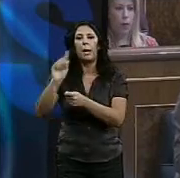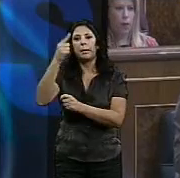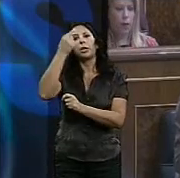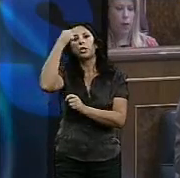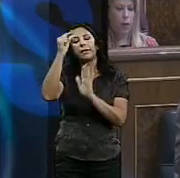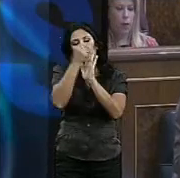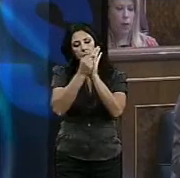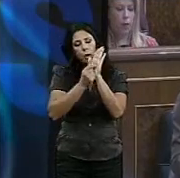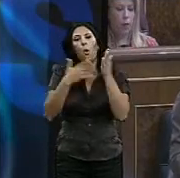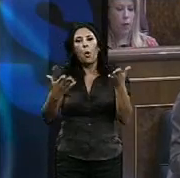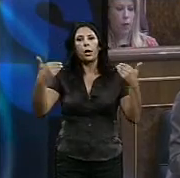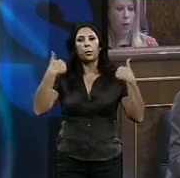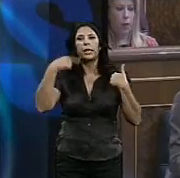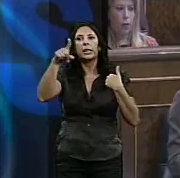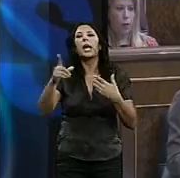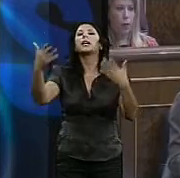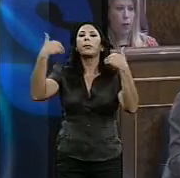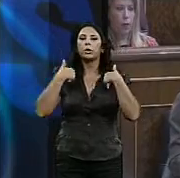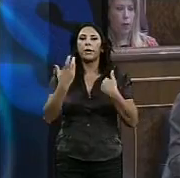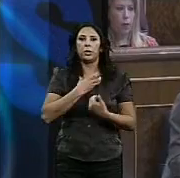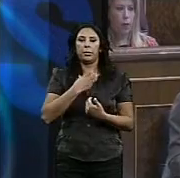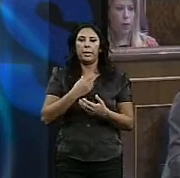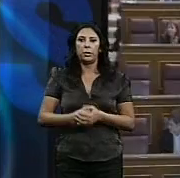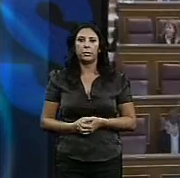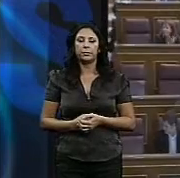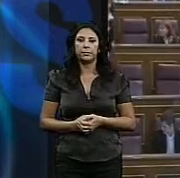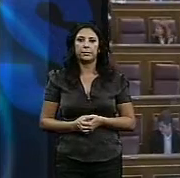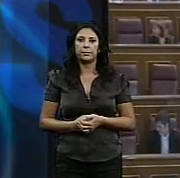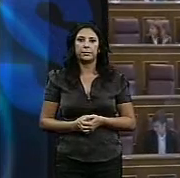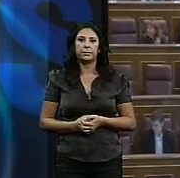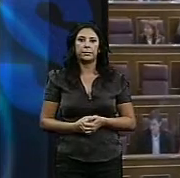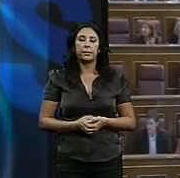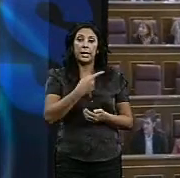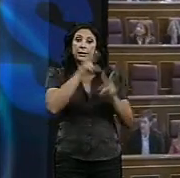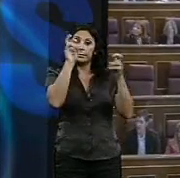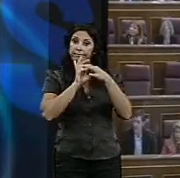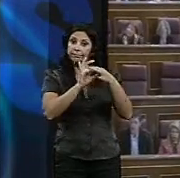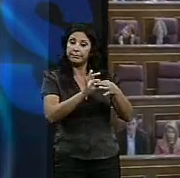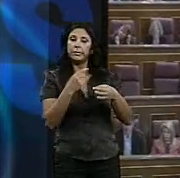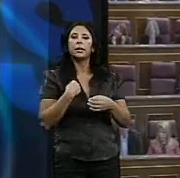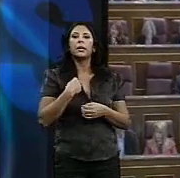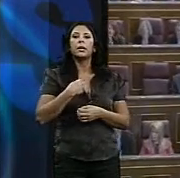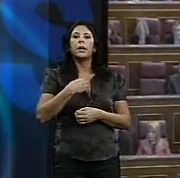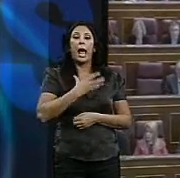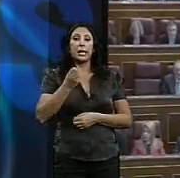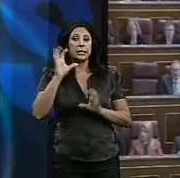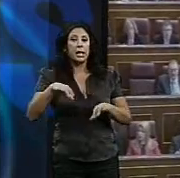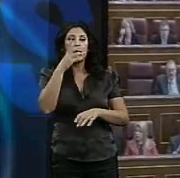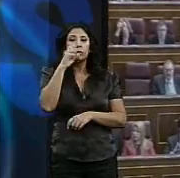cuáles son las competencias que van a asumir los municipios. En este mismo sentido la popular ha afirmado que hace muchos años que los consistorios